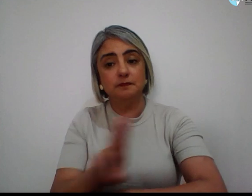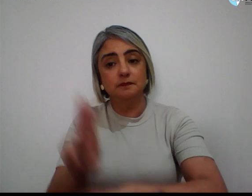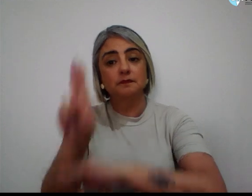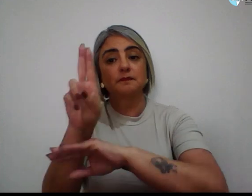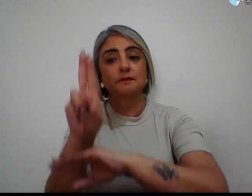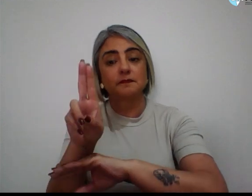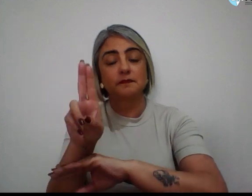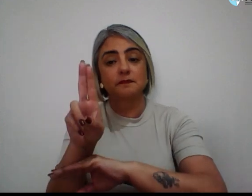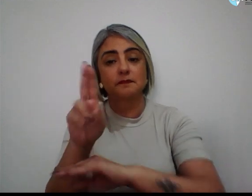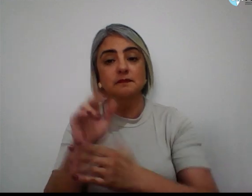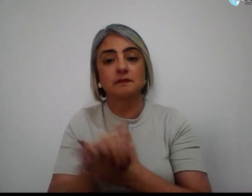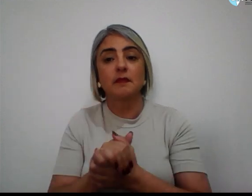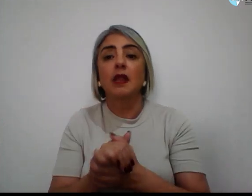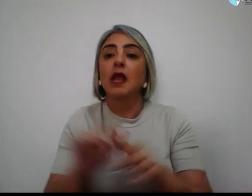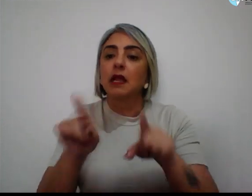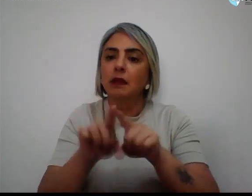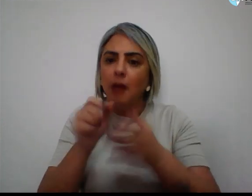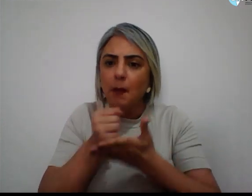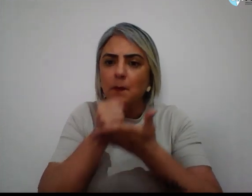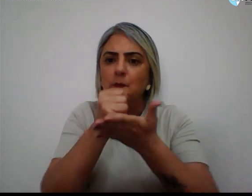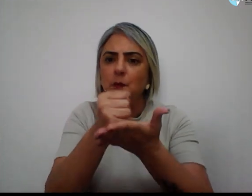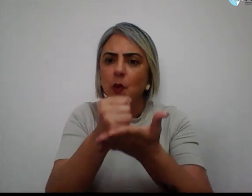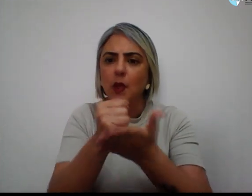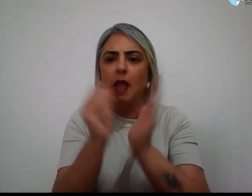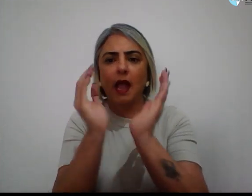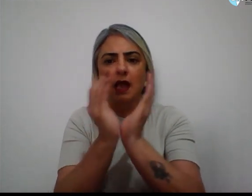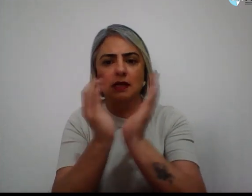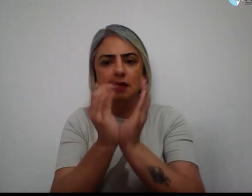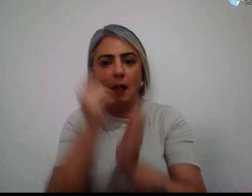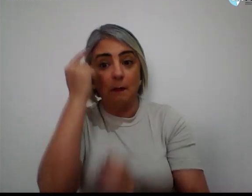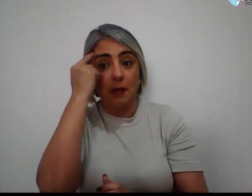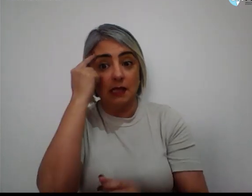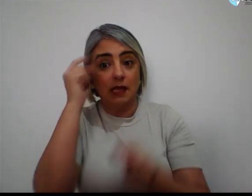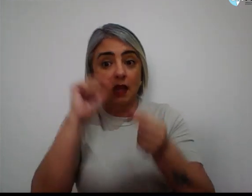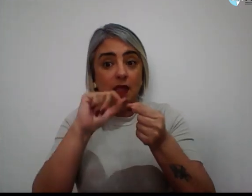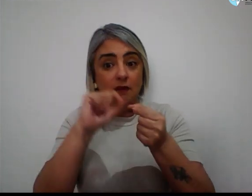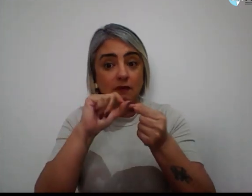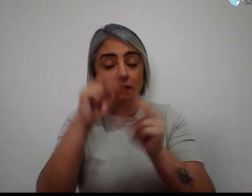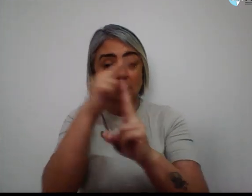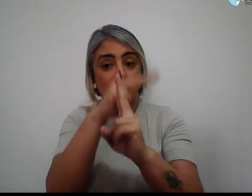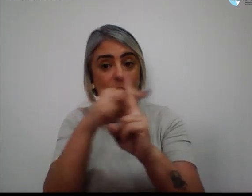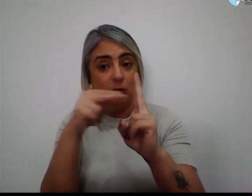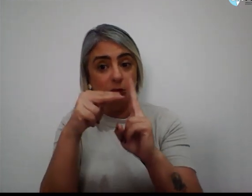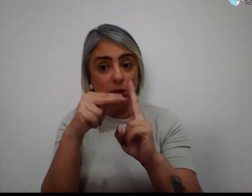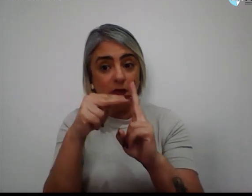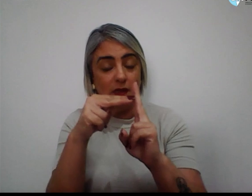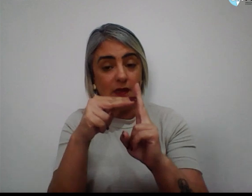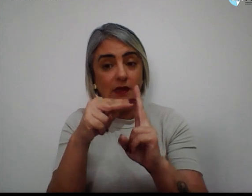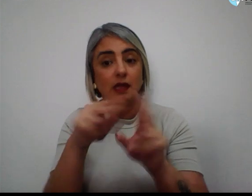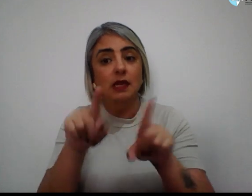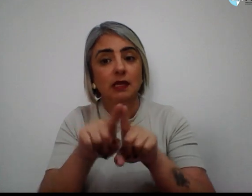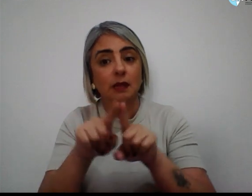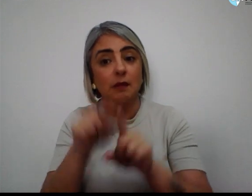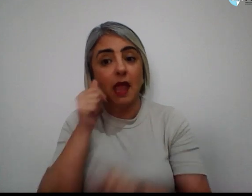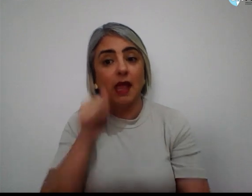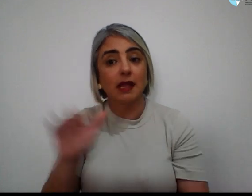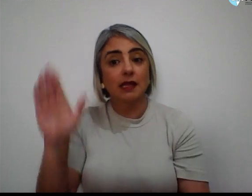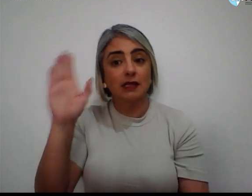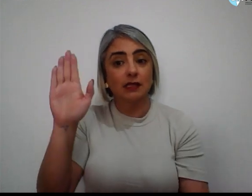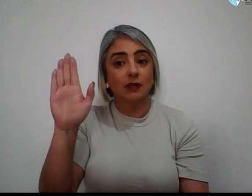Além do apoio à Chapa, Pensar e Fazer a UNB e à candidatura da professora